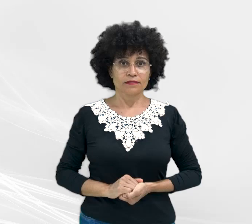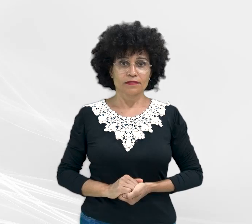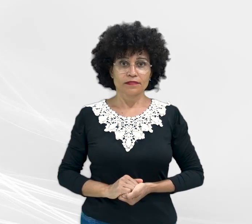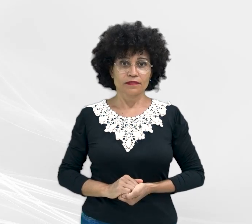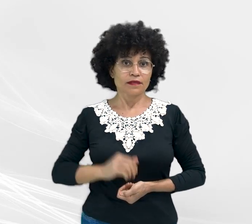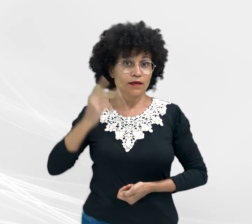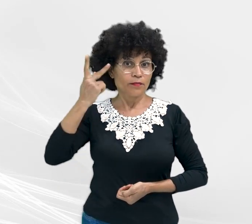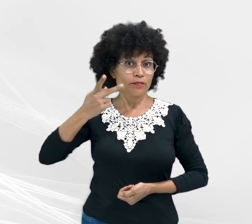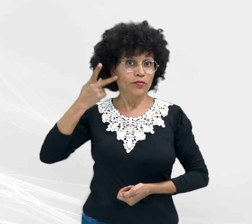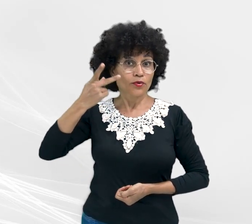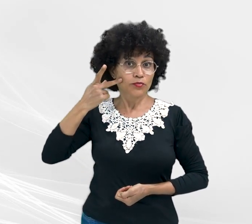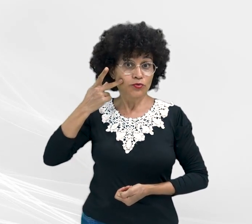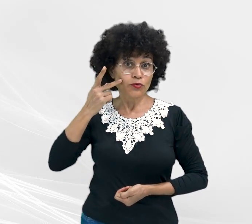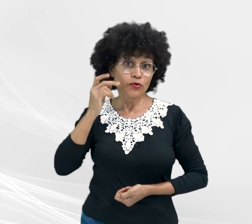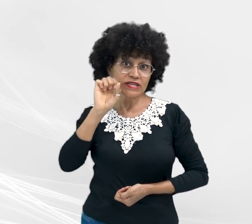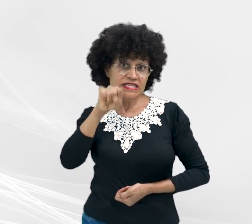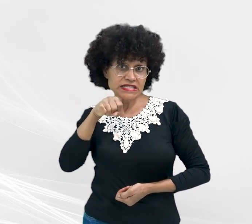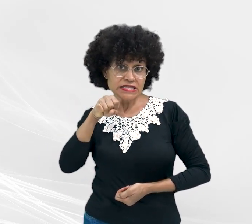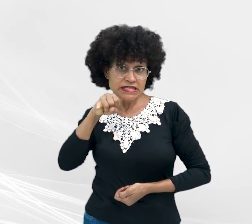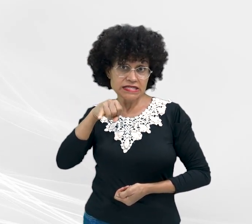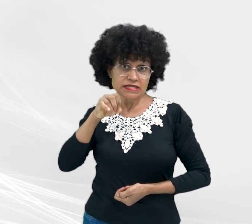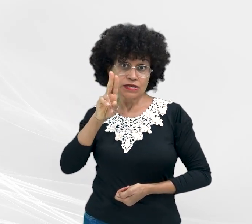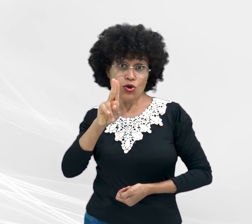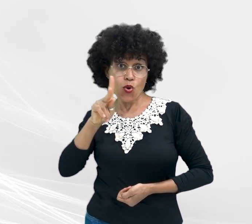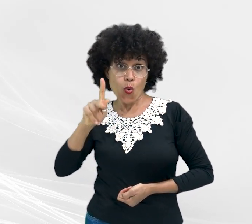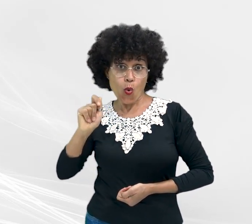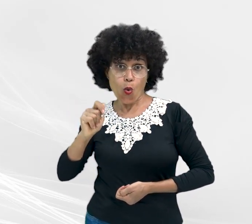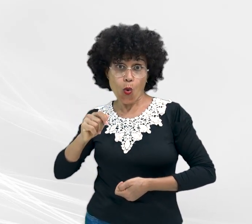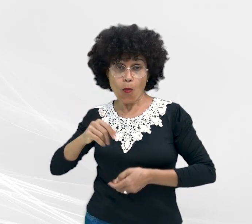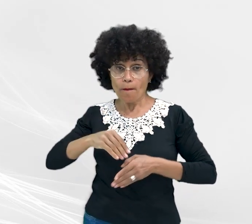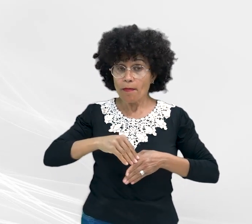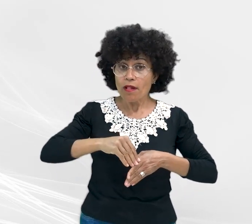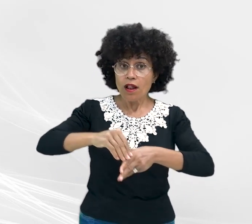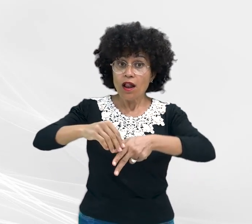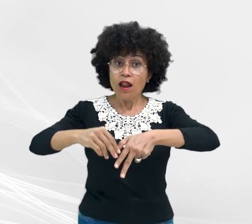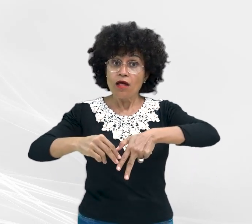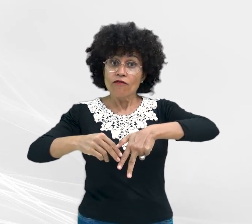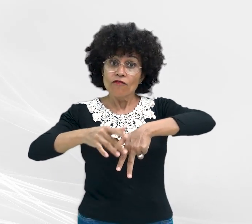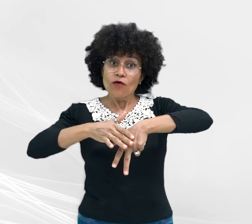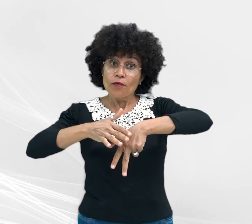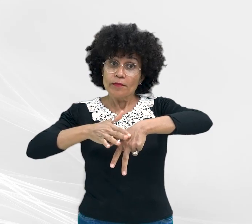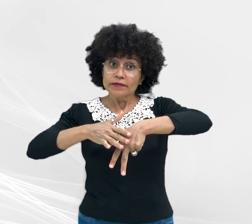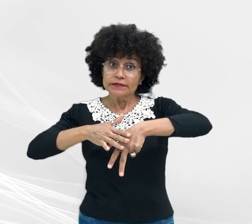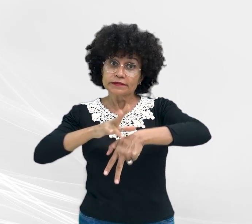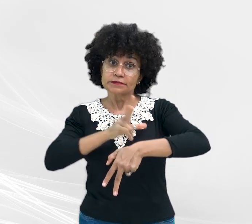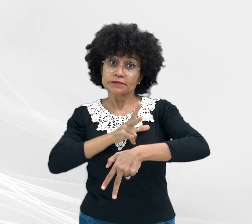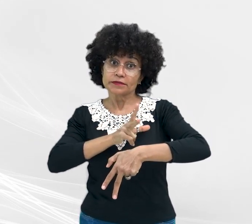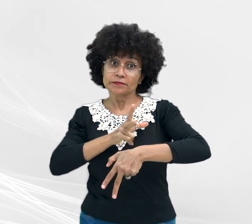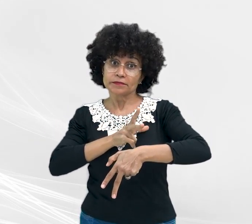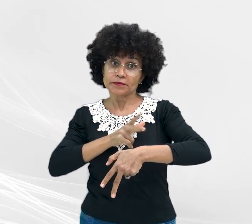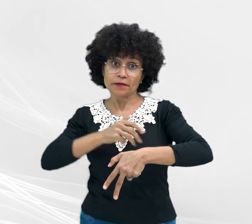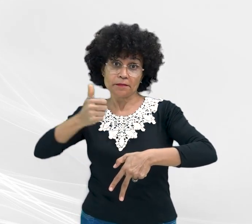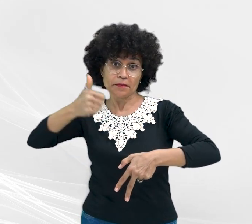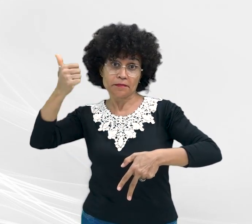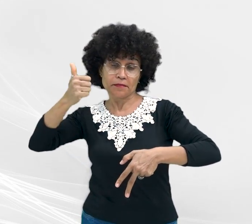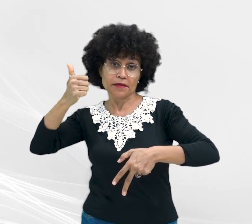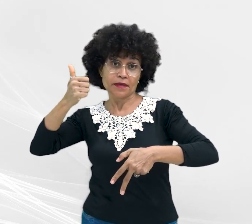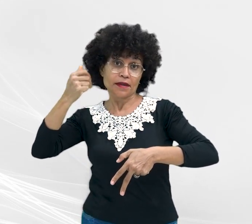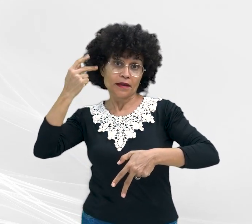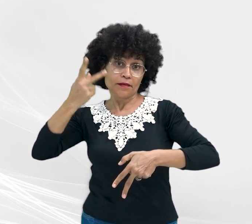Promotoria Quer Saber-Siupa direcionou pacientes para a rede privada. A primeira promotoria de justiça